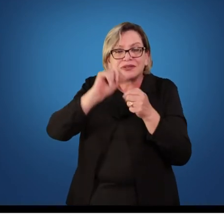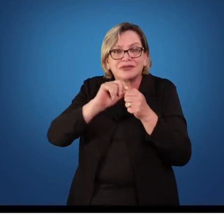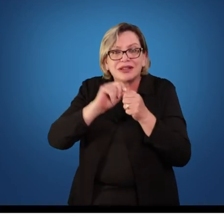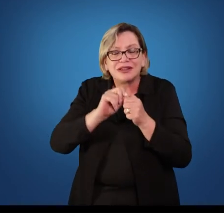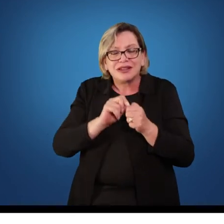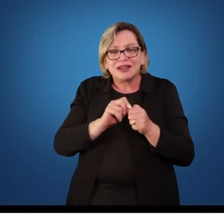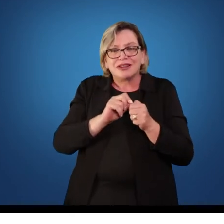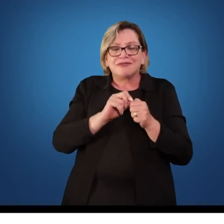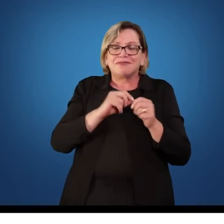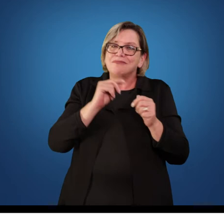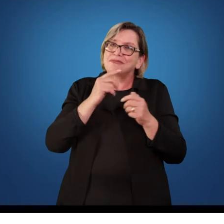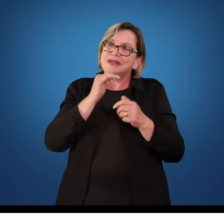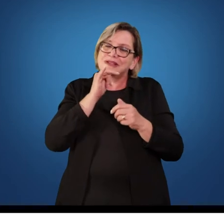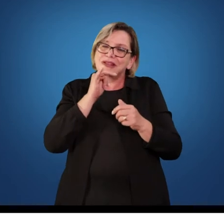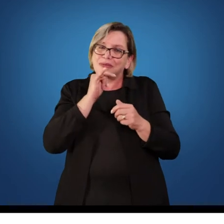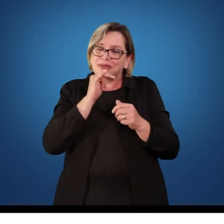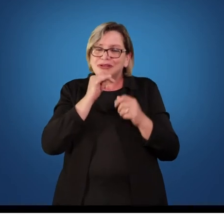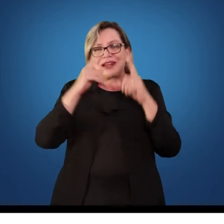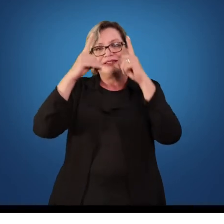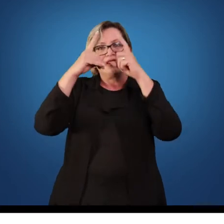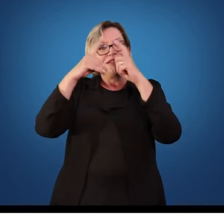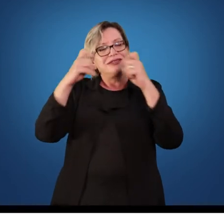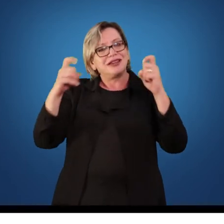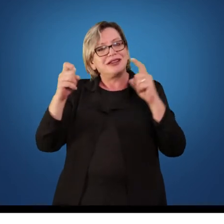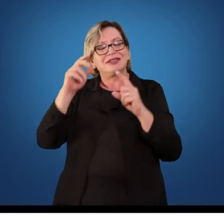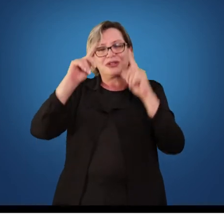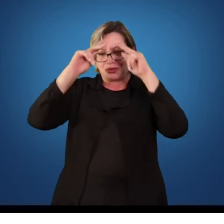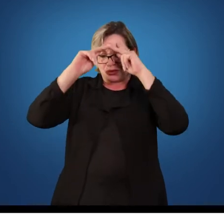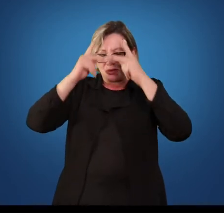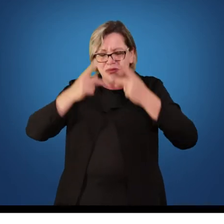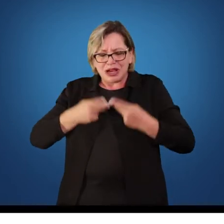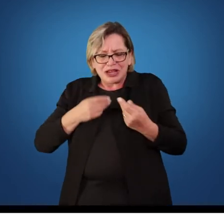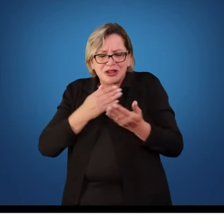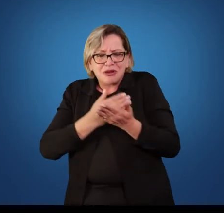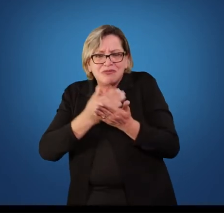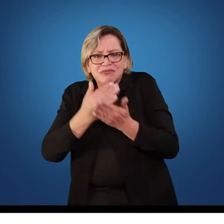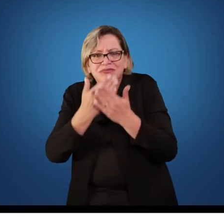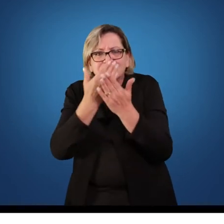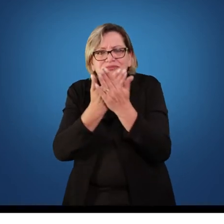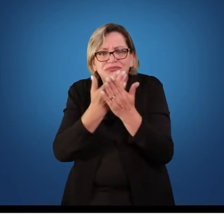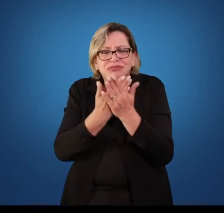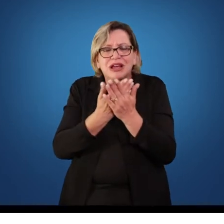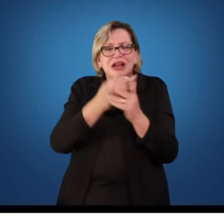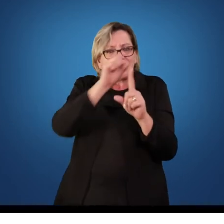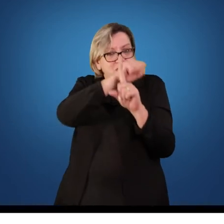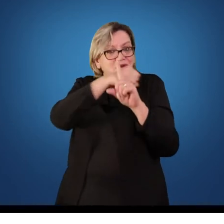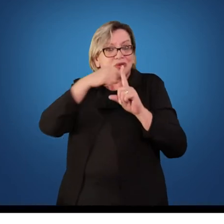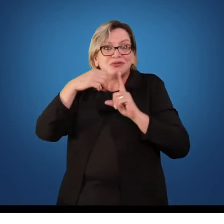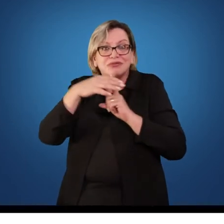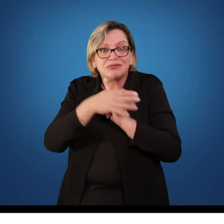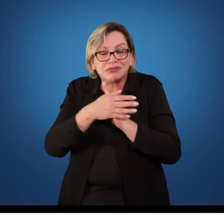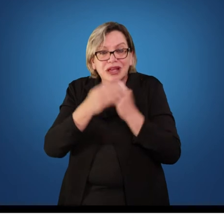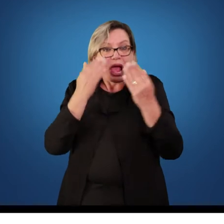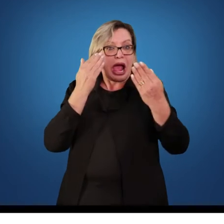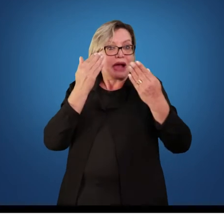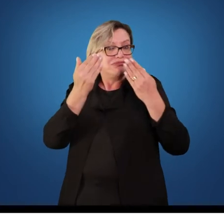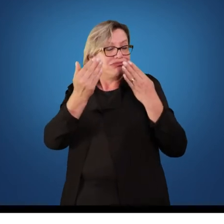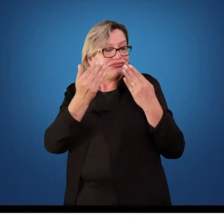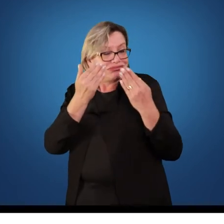humanas. começaram-se a estudar a Sociologia, a Psicologia, que são algumas ciências que refletem diretamente